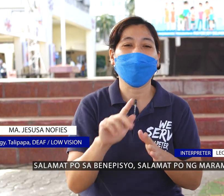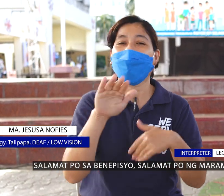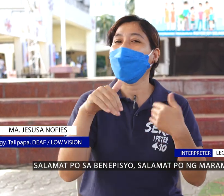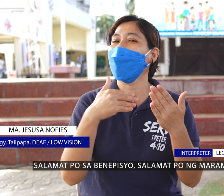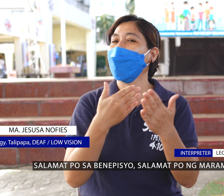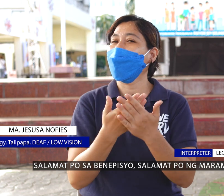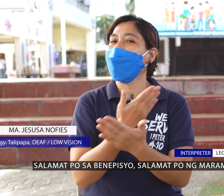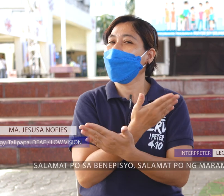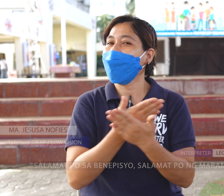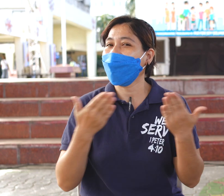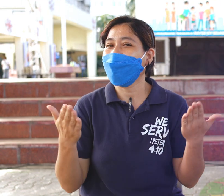marami.